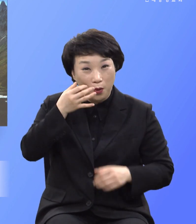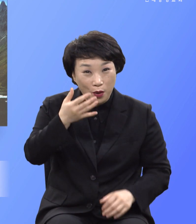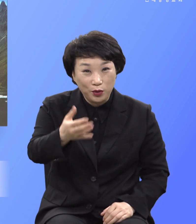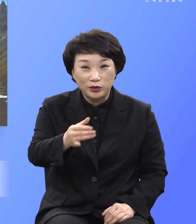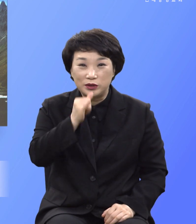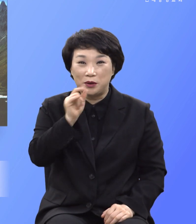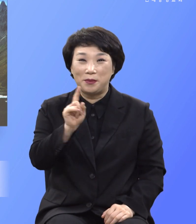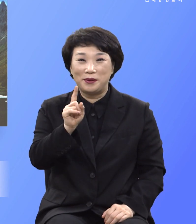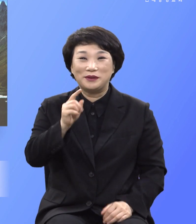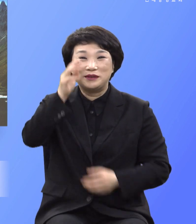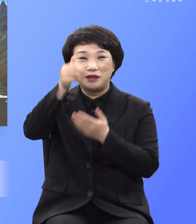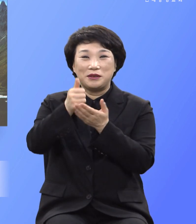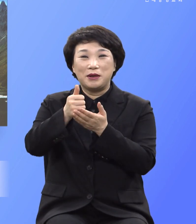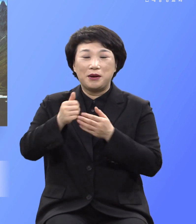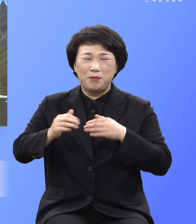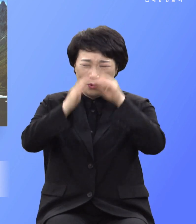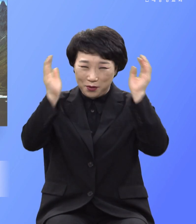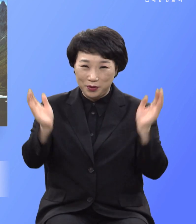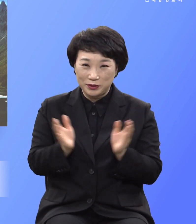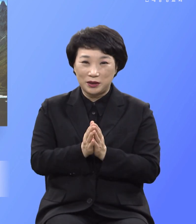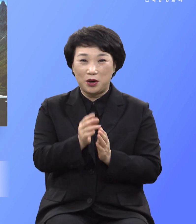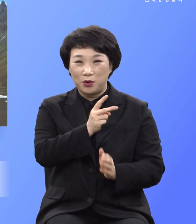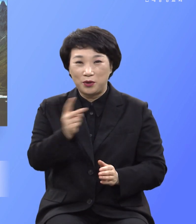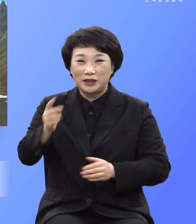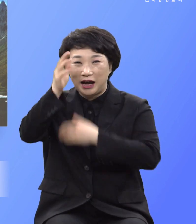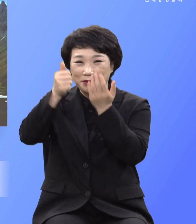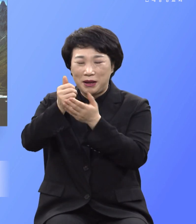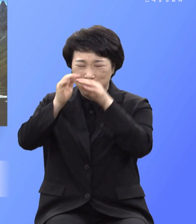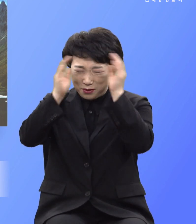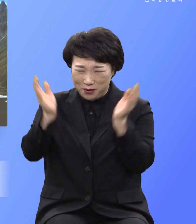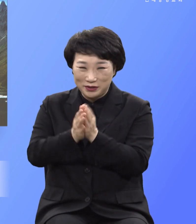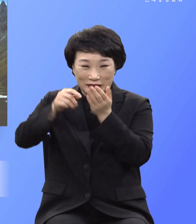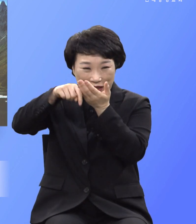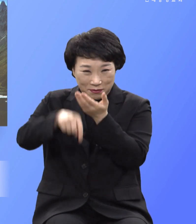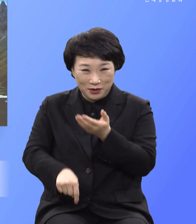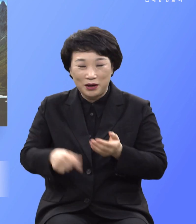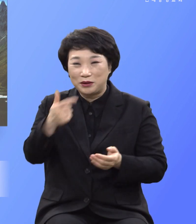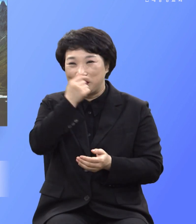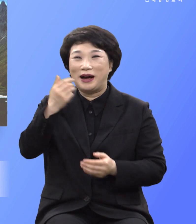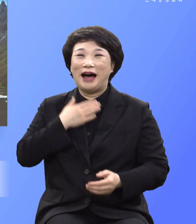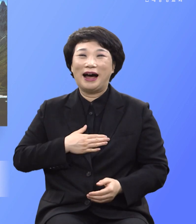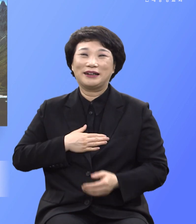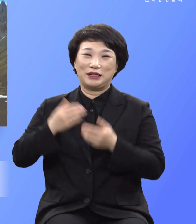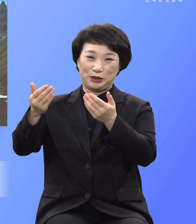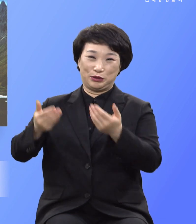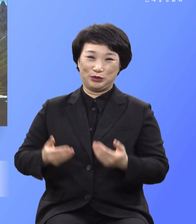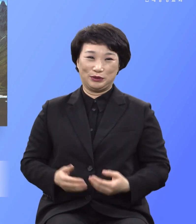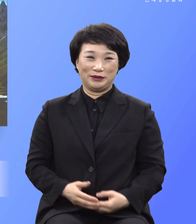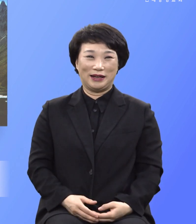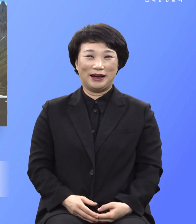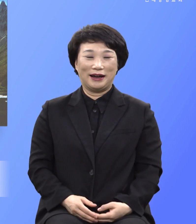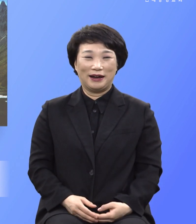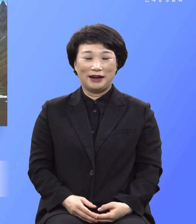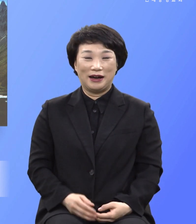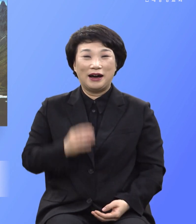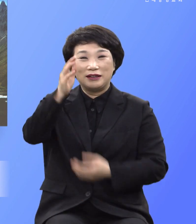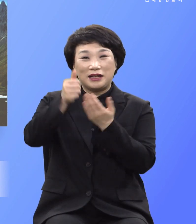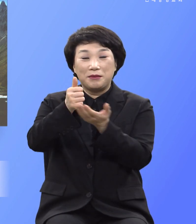성령은 모든 것 곧 하나님의 깊은 것이라도 통달하시느냐 하나님의 사정을